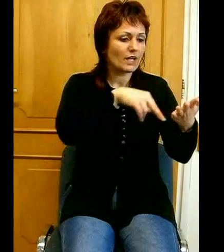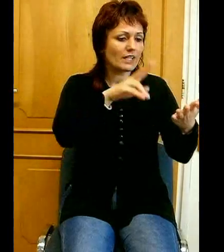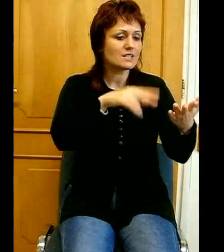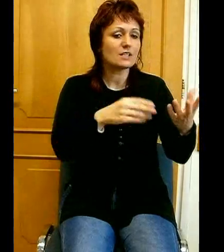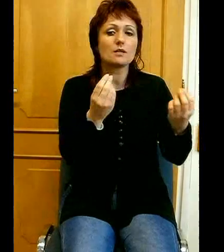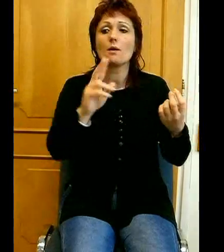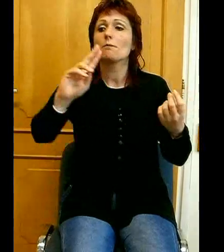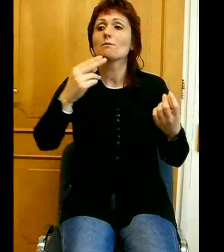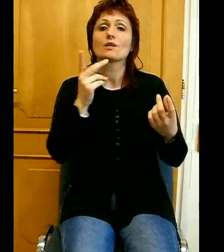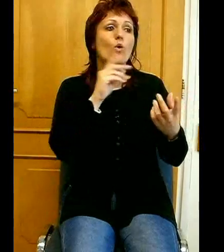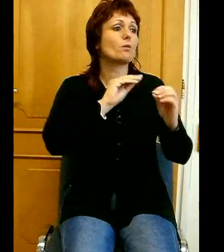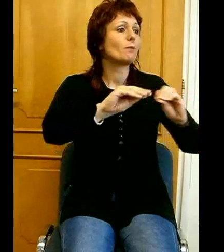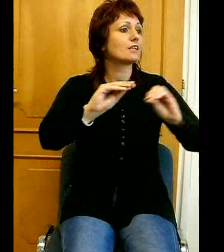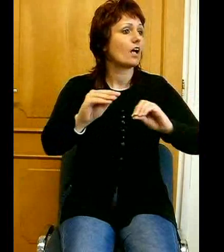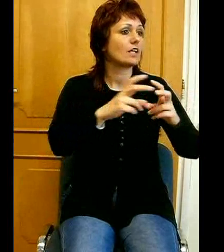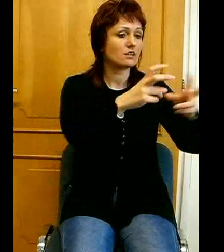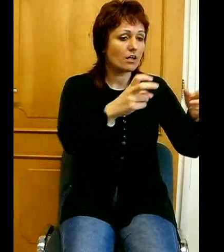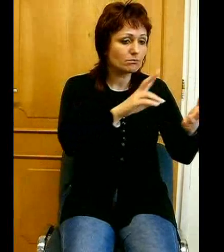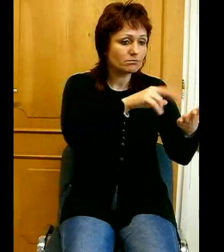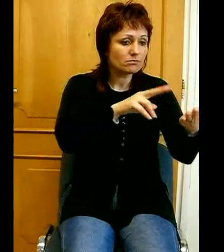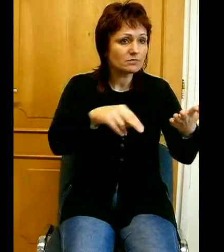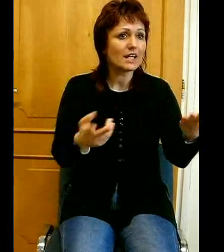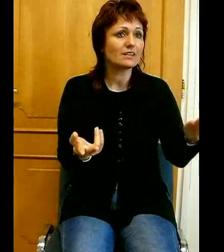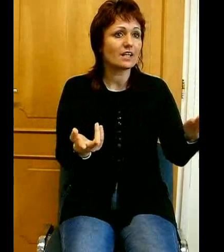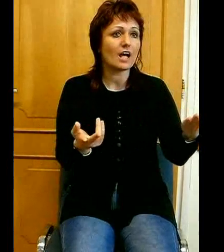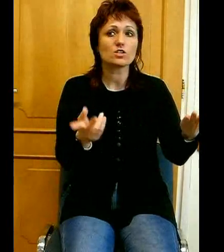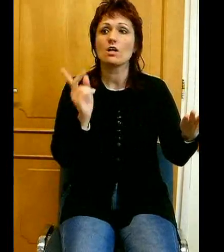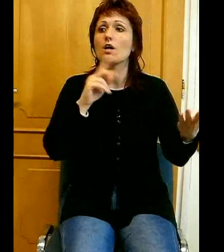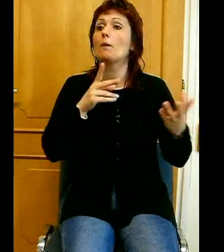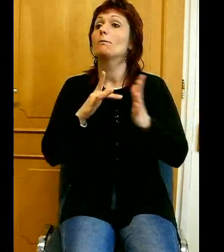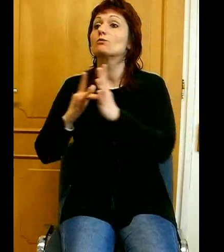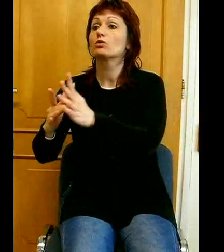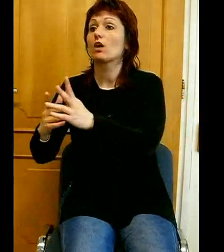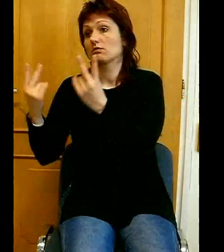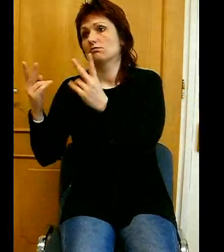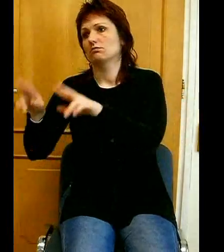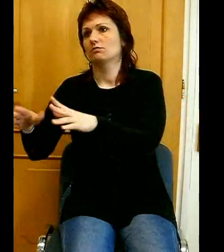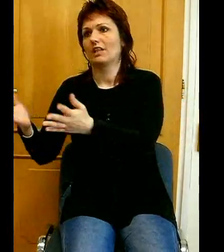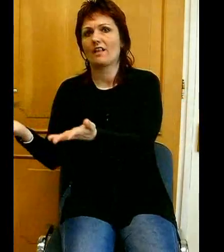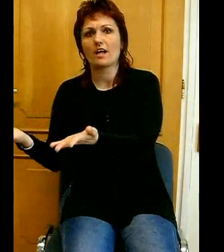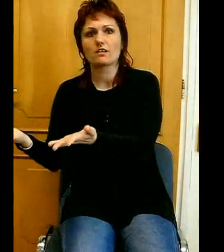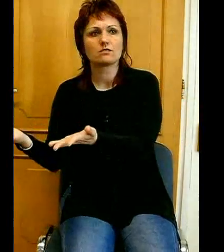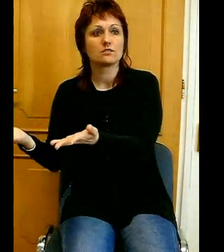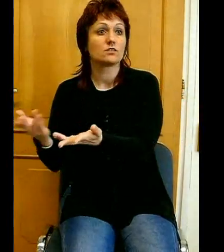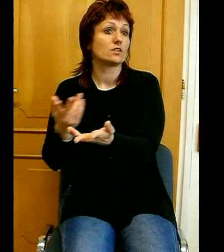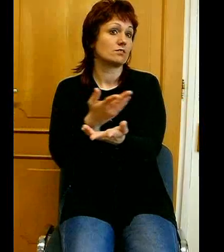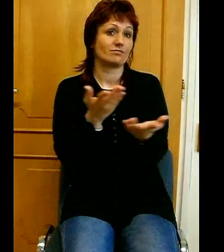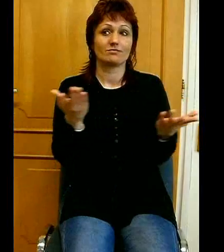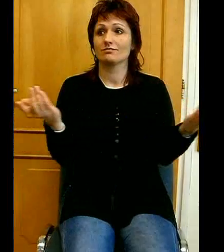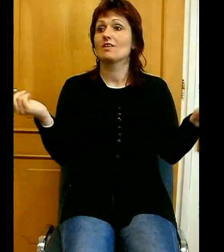Tessék körülnézni, mit mutatnak a tények. És eldönteni, hogy szerint látásunk szerint mi jó